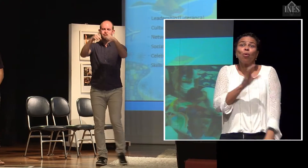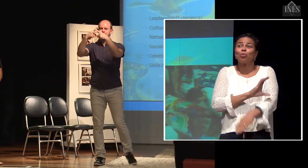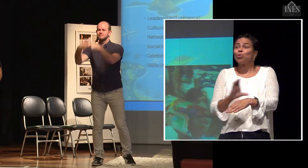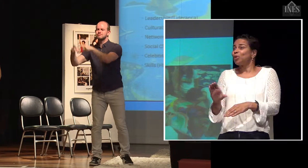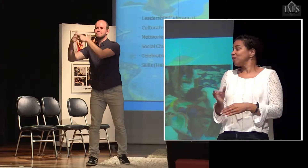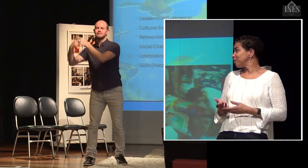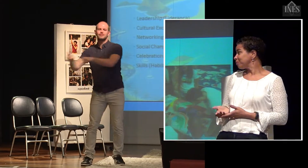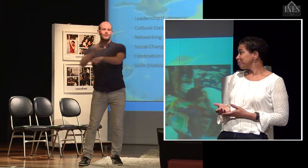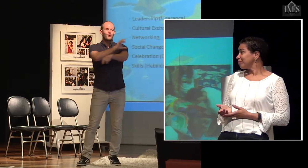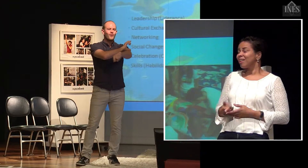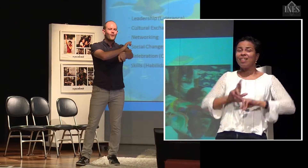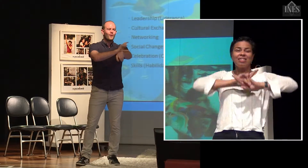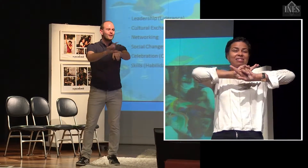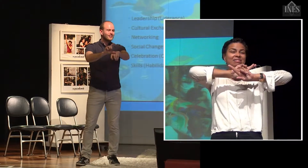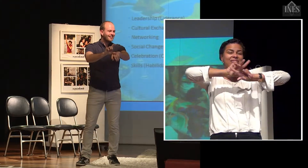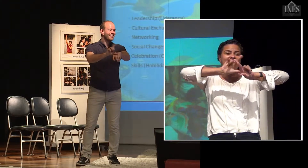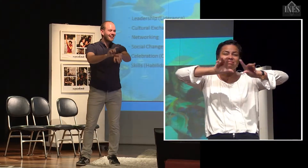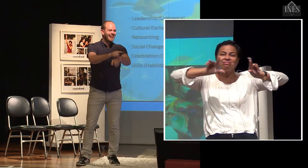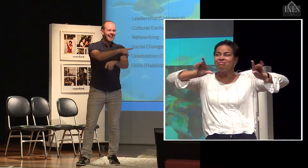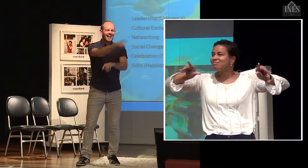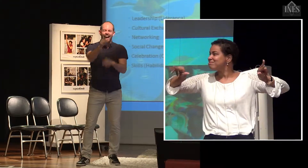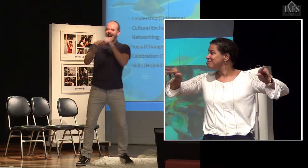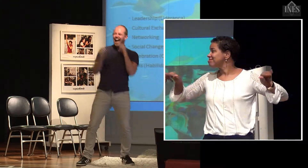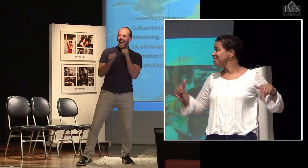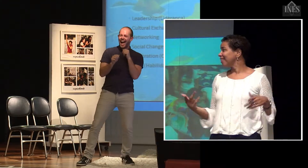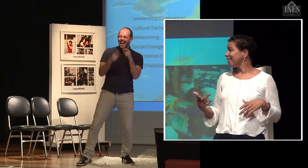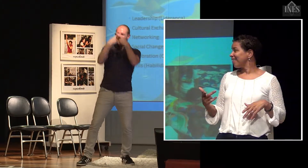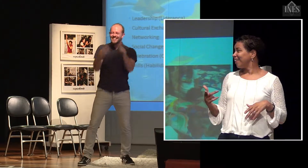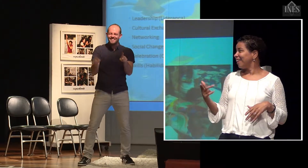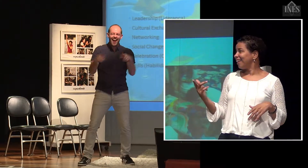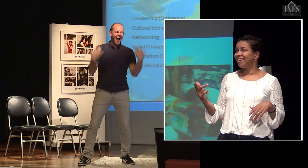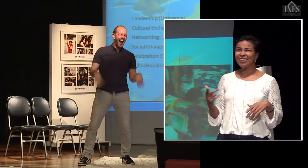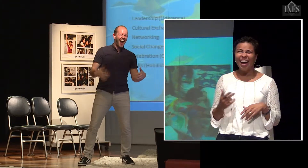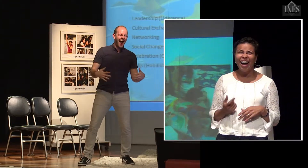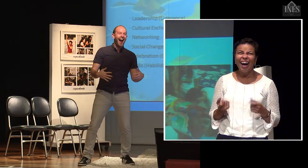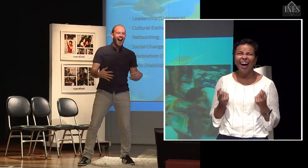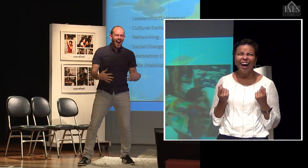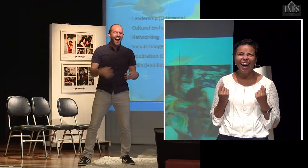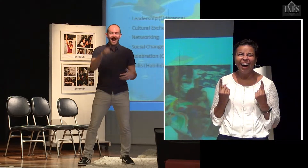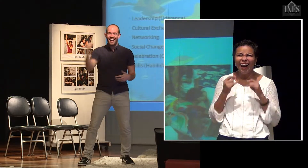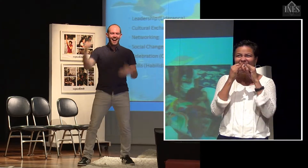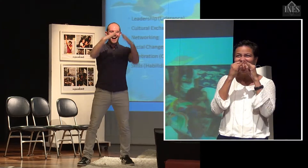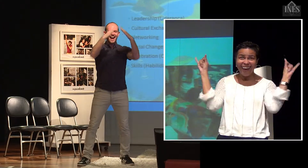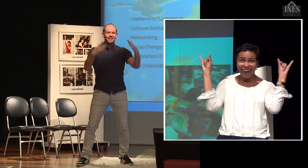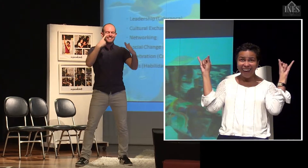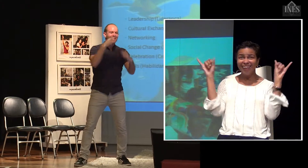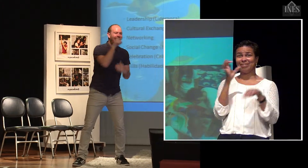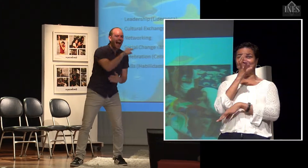E aí são diferentes formas de se cumprimentar, diferentes culturas. Essas caras assustadas agora, Que diferente, que diferentão isso. Então, na verdade,